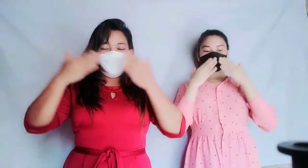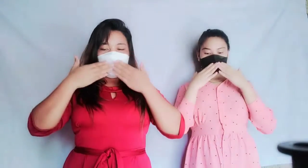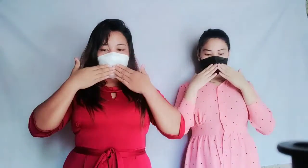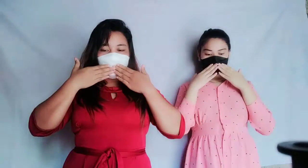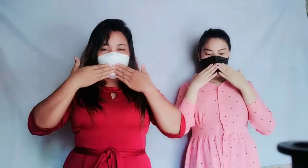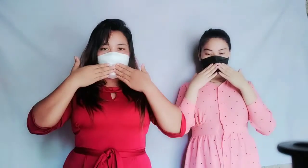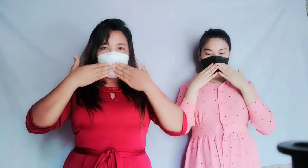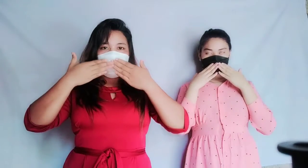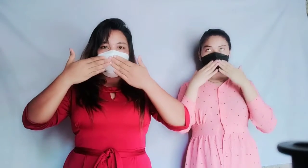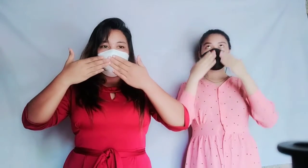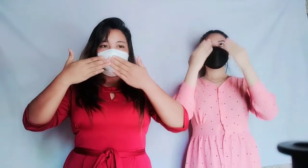Salamat